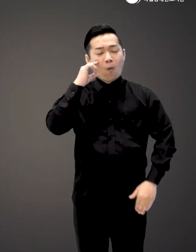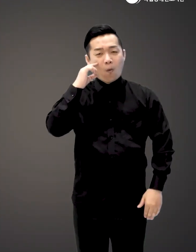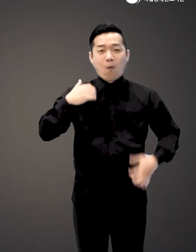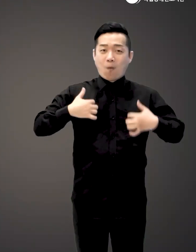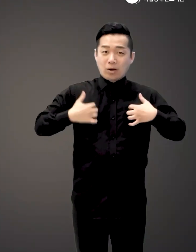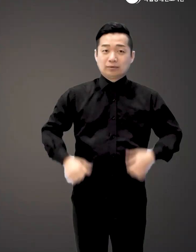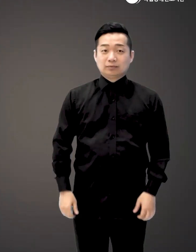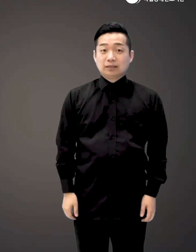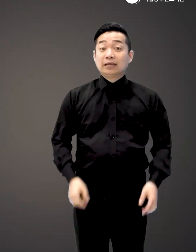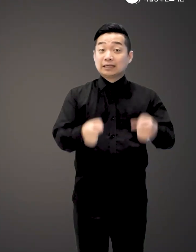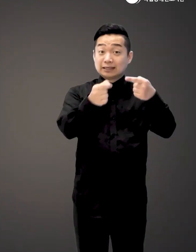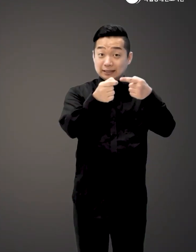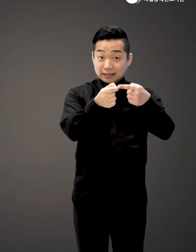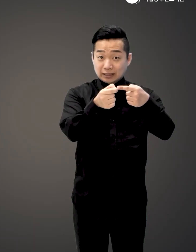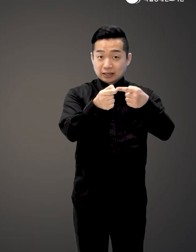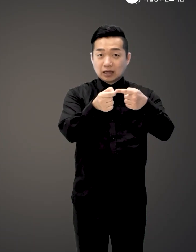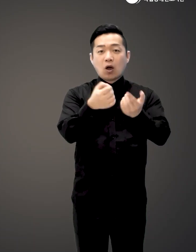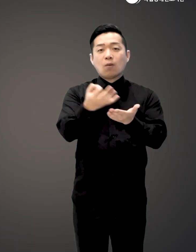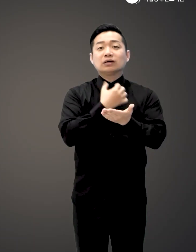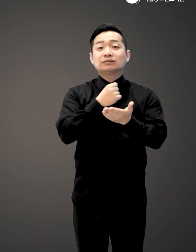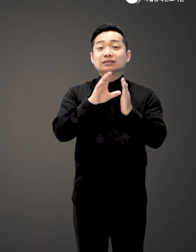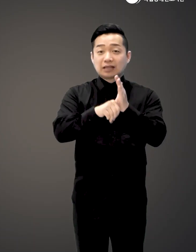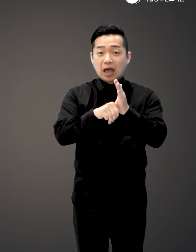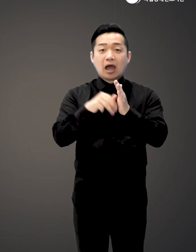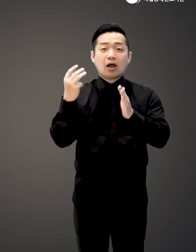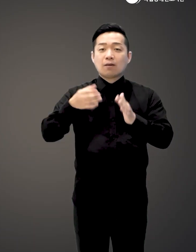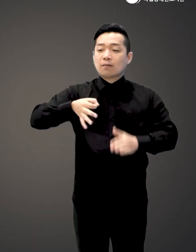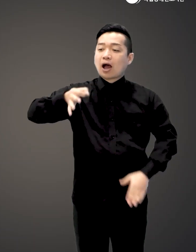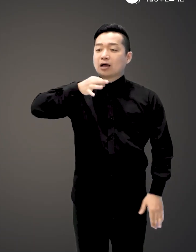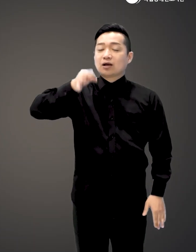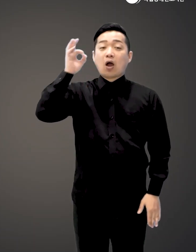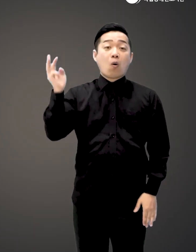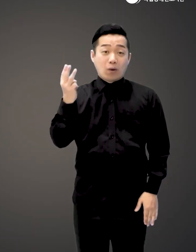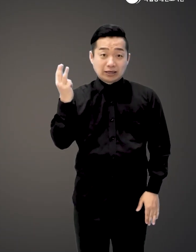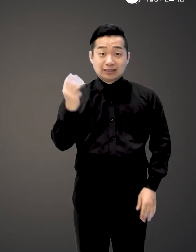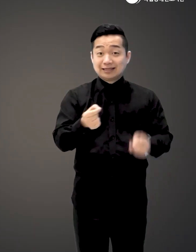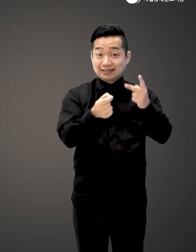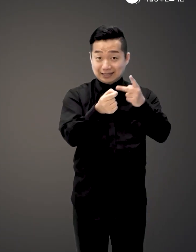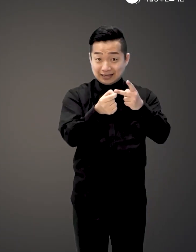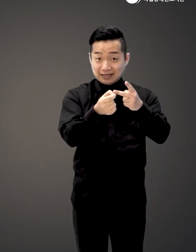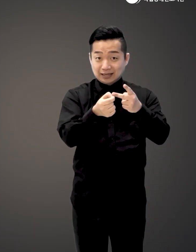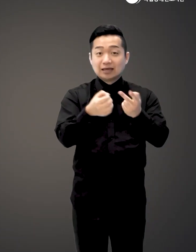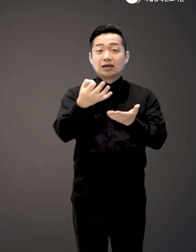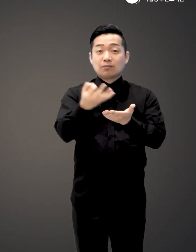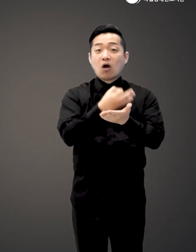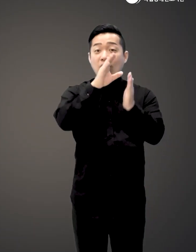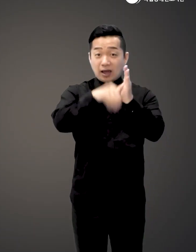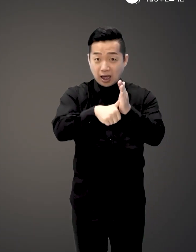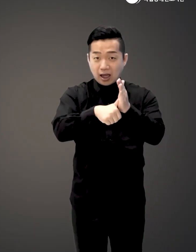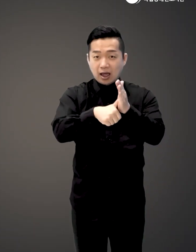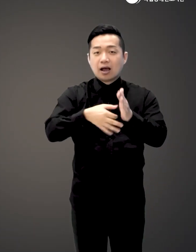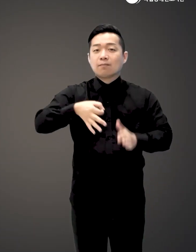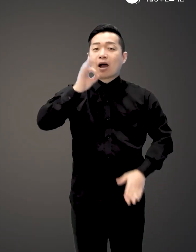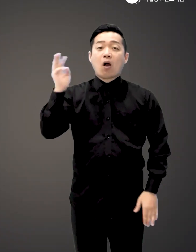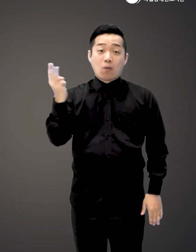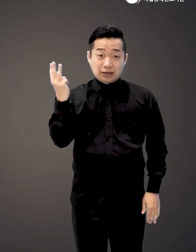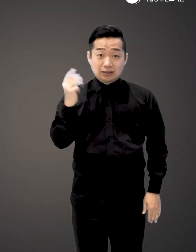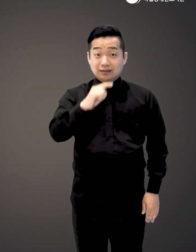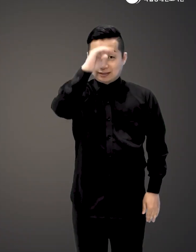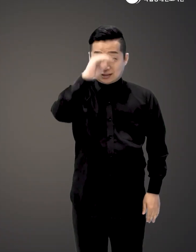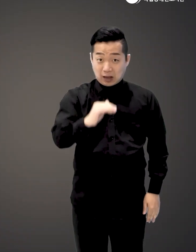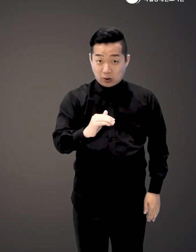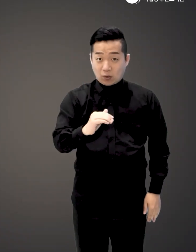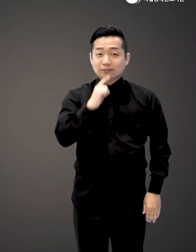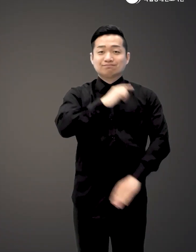흥미롭습니다 챕터 1에는 돈을 벌고 싶을 때 마시는 와인 챕터 2에서는 돈을 벌 때 마시는 와인이라는